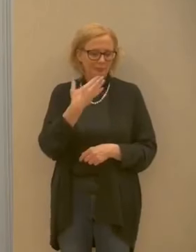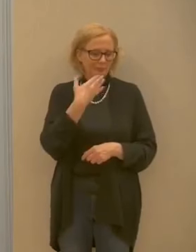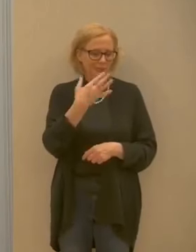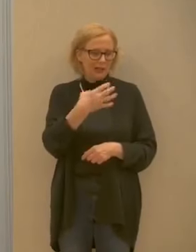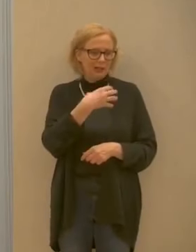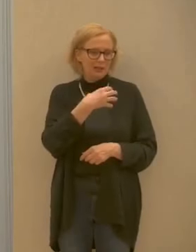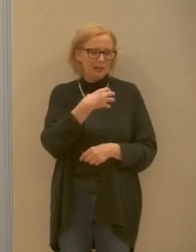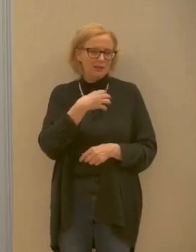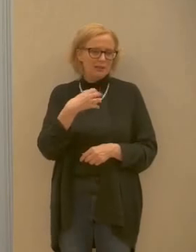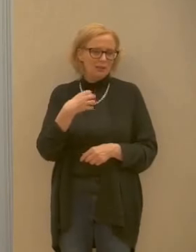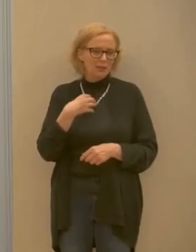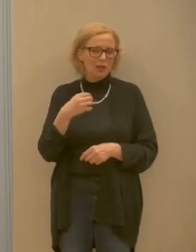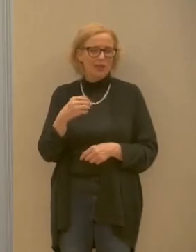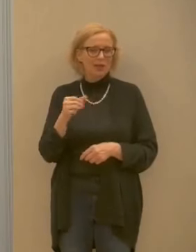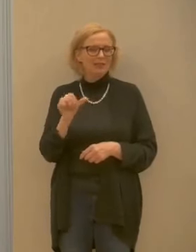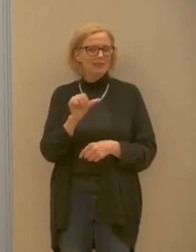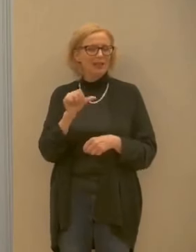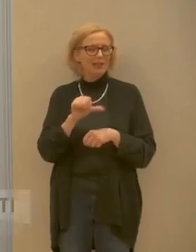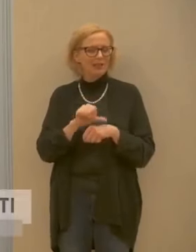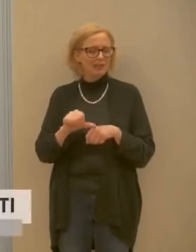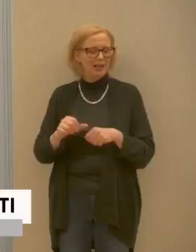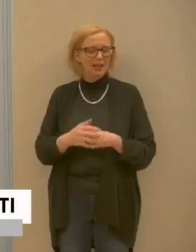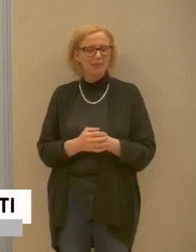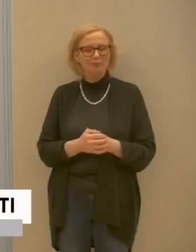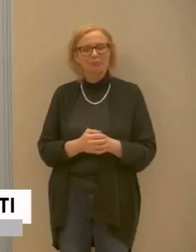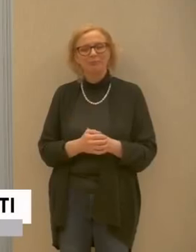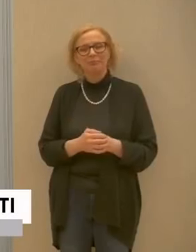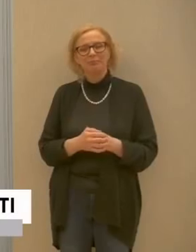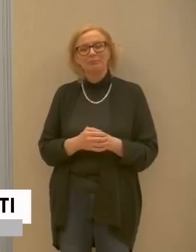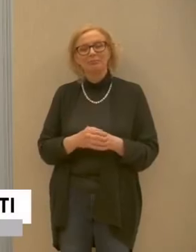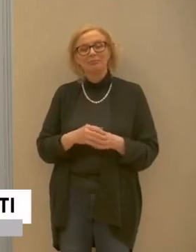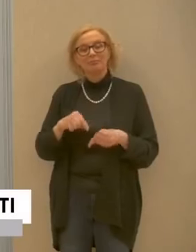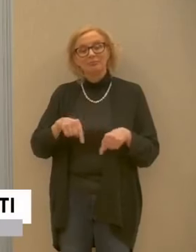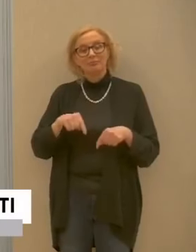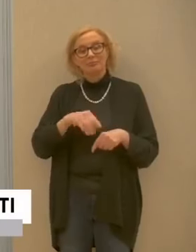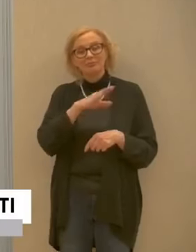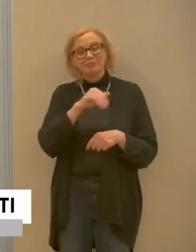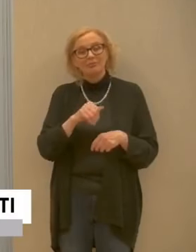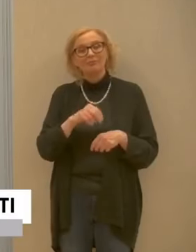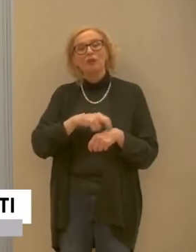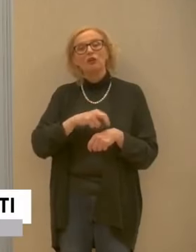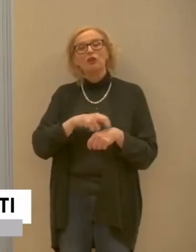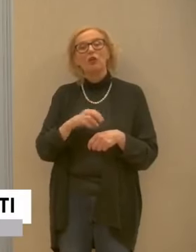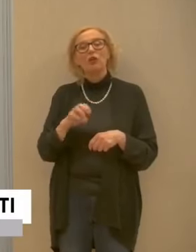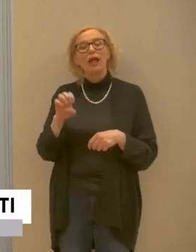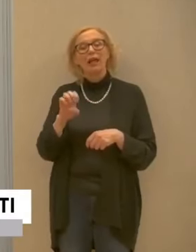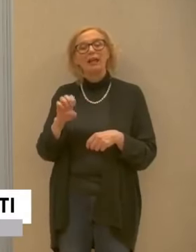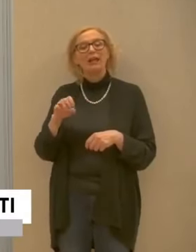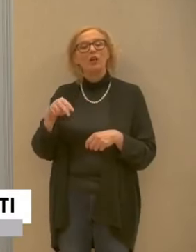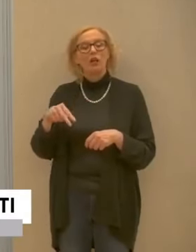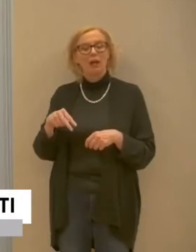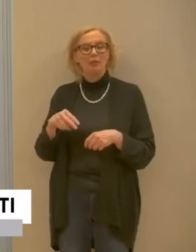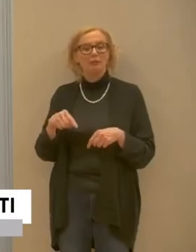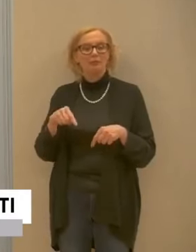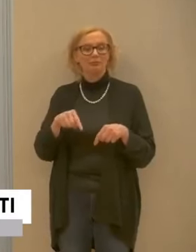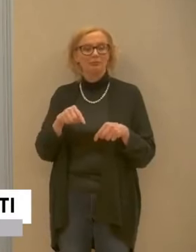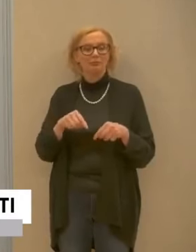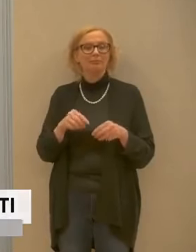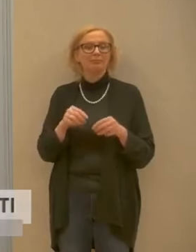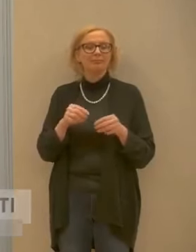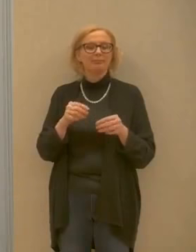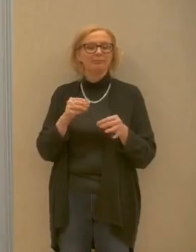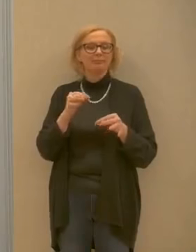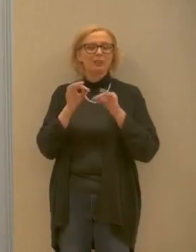Stefania Segnana Adesso coinvolgiamo il dottor Enrico Naba Facciamo il punto con lui sulla situazione